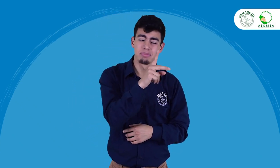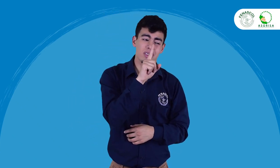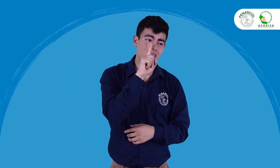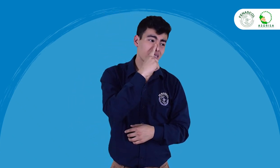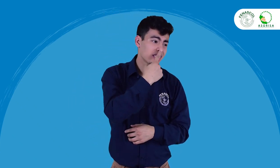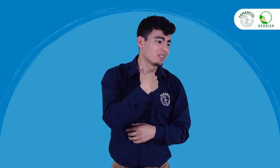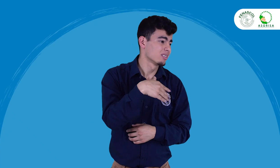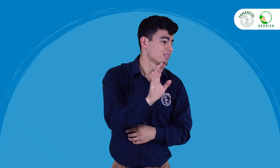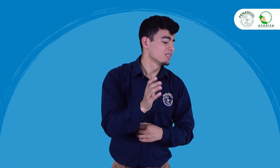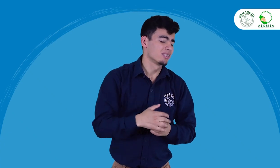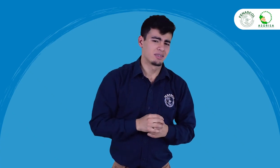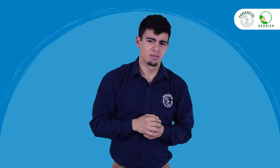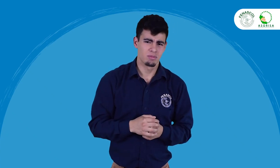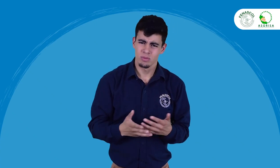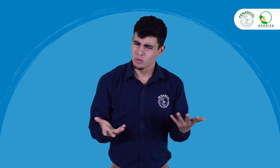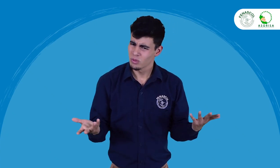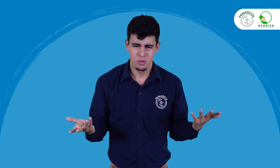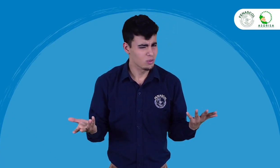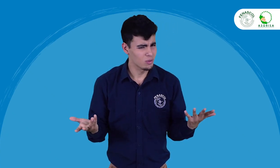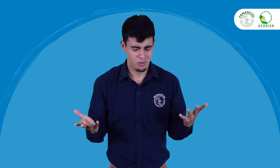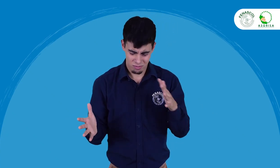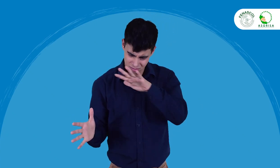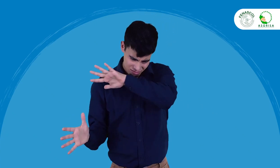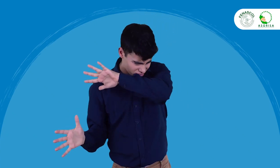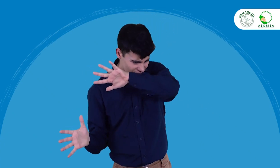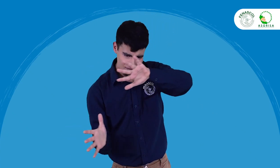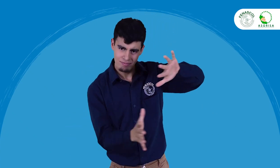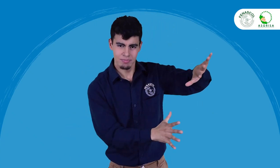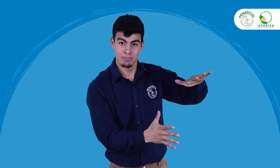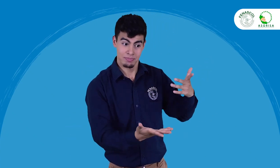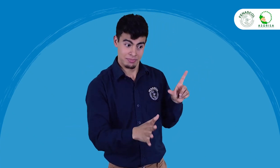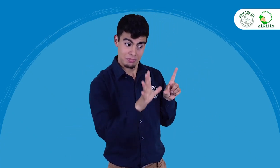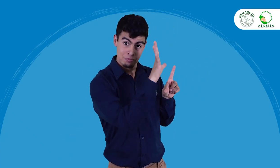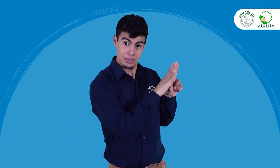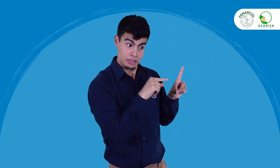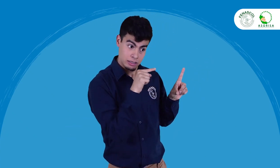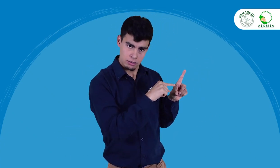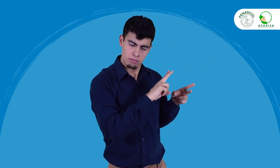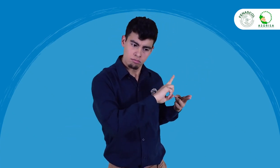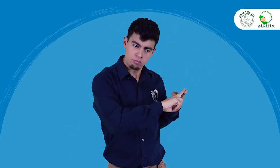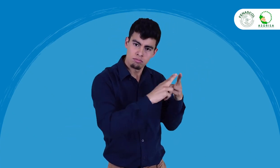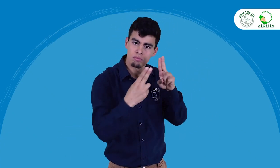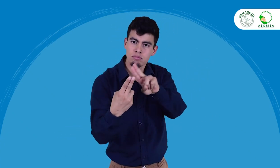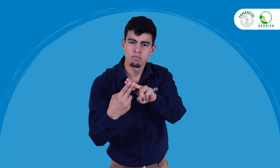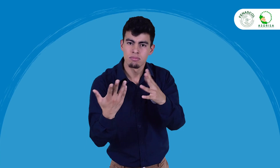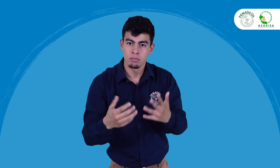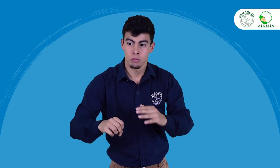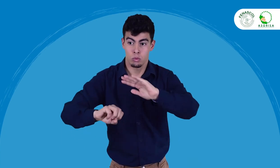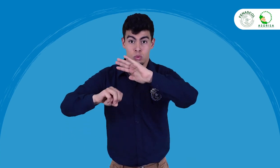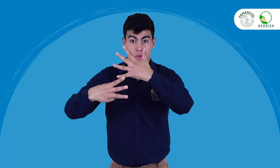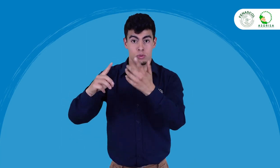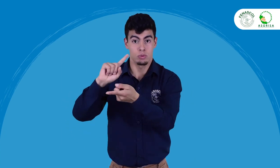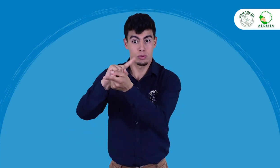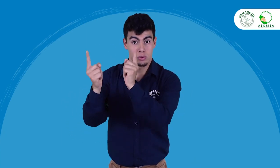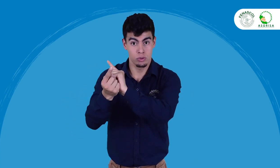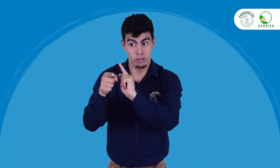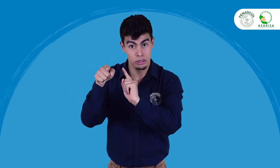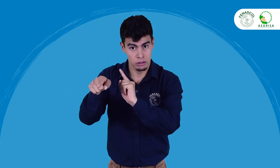mencionando que es tan mal o que siempre es lo mismo de lo mismo. Y es algo muy aburridor. No, dejemos eso a un lado.